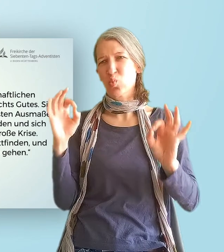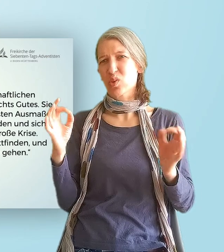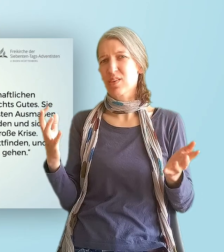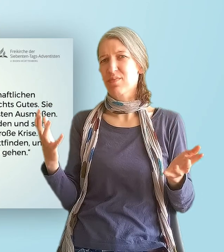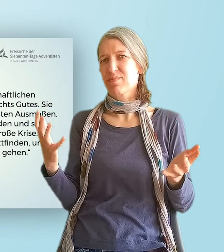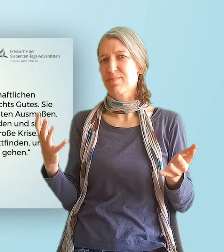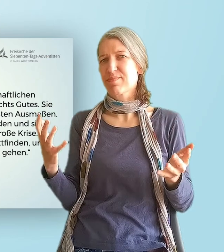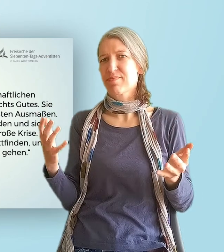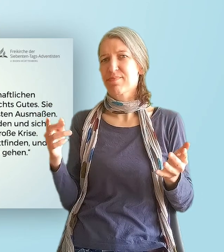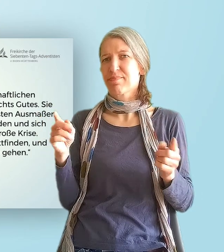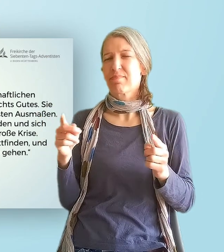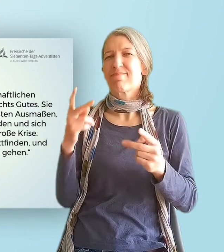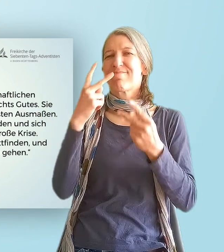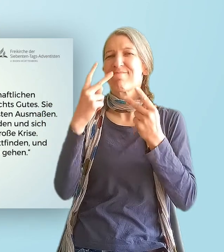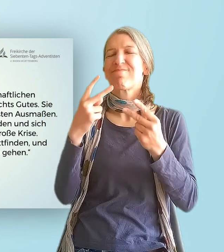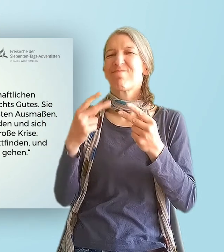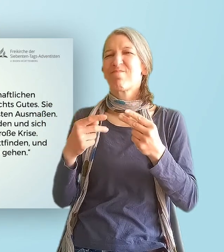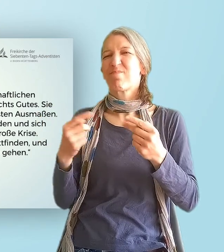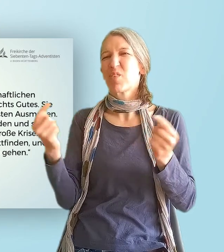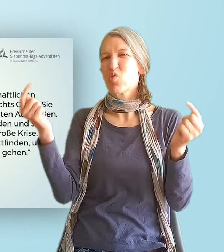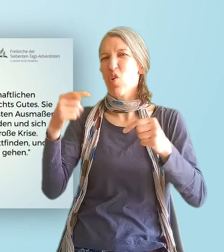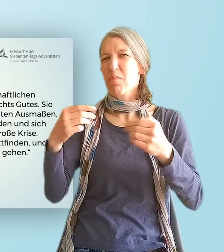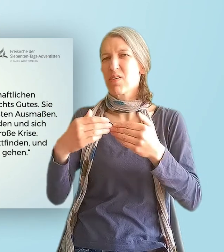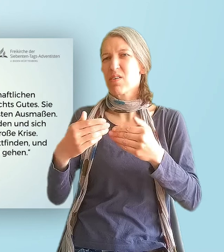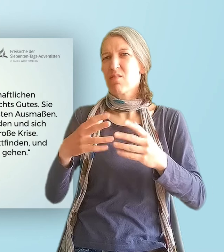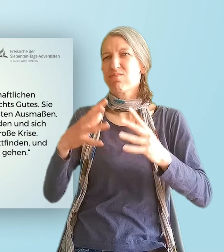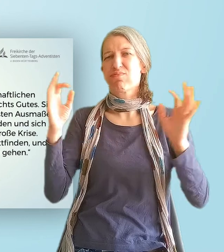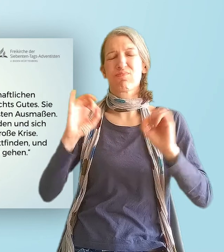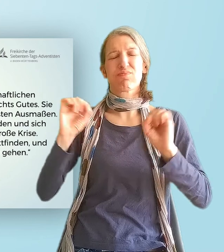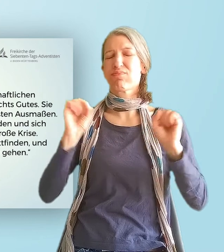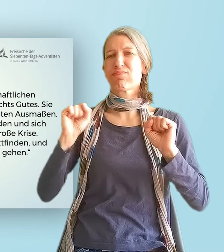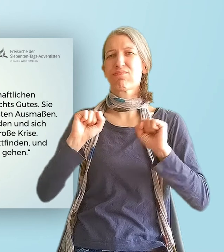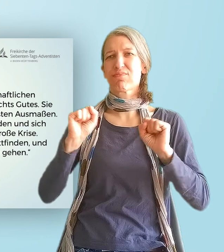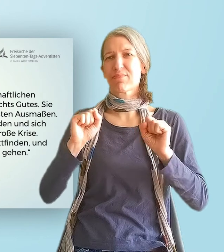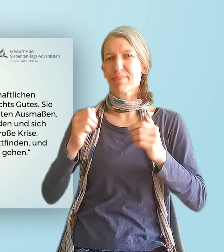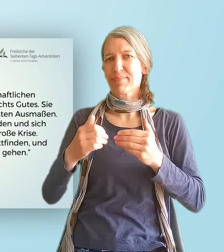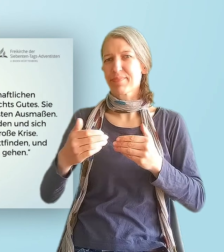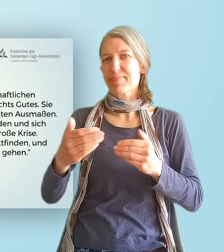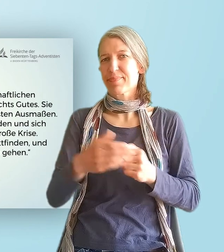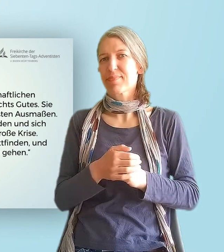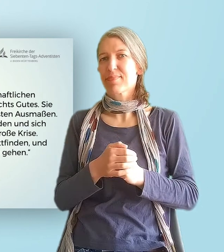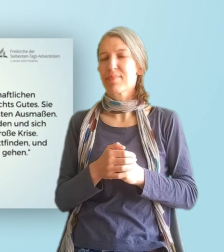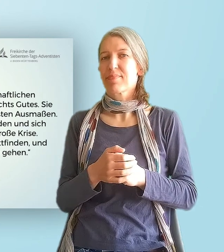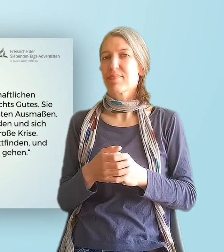von gewaltigsten Ausmaßen. Die Mächte des Bösen sind dabei, ihre Kräfte zu verbinden und sich